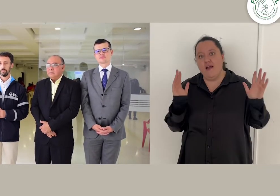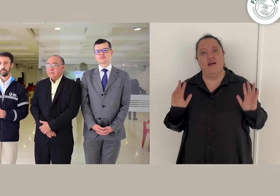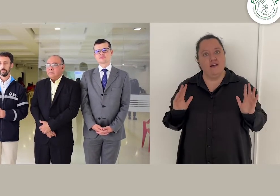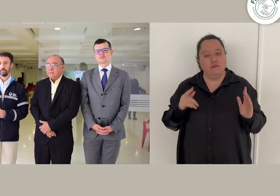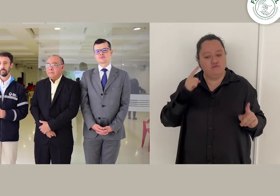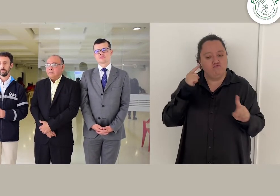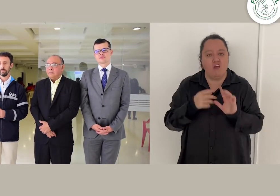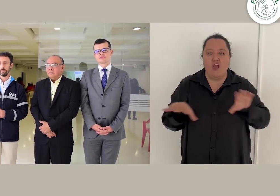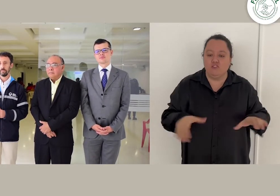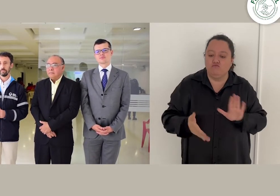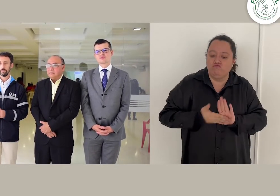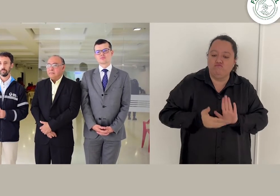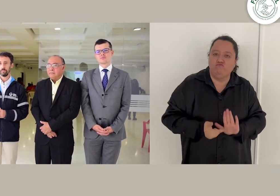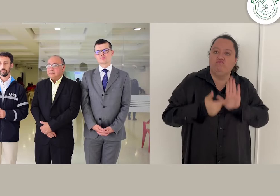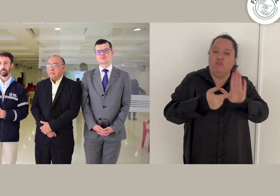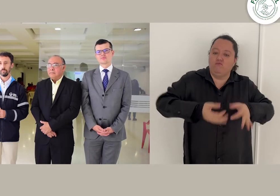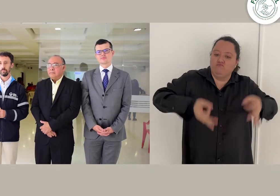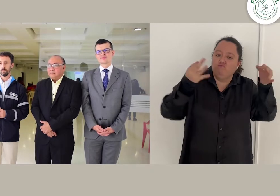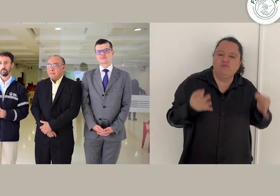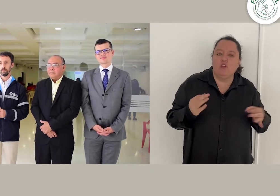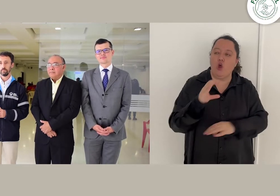hechos que estamos construyendo una Colombia incluyente.